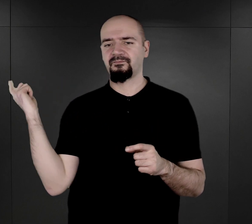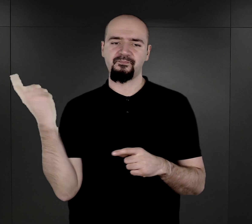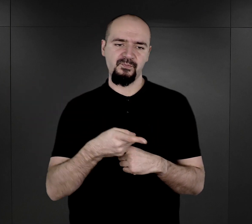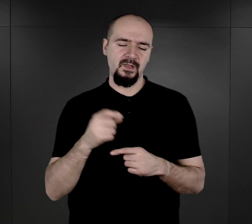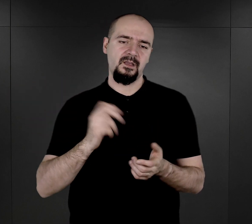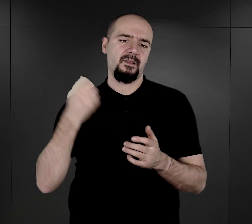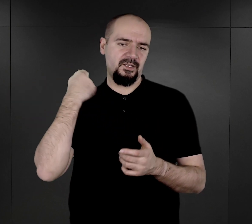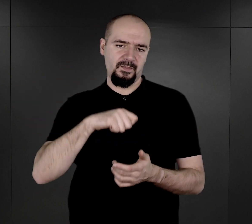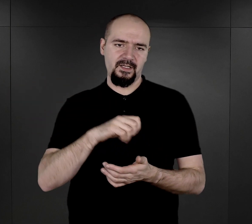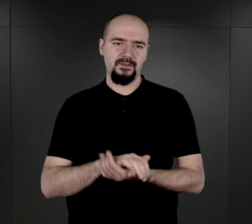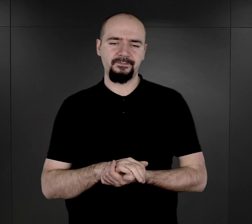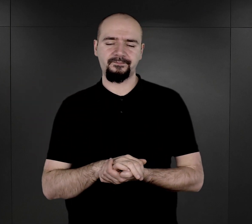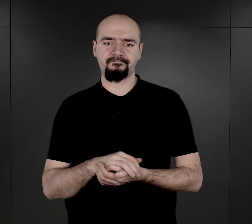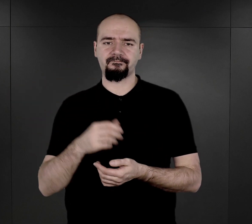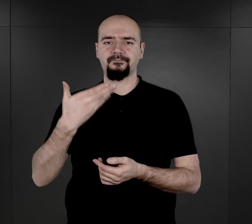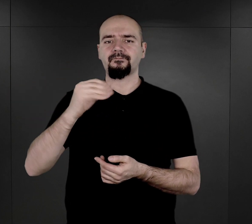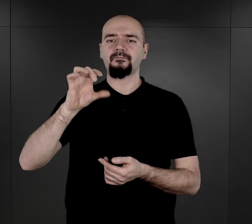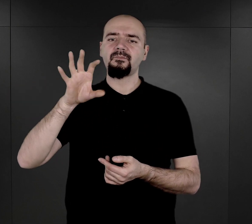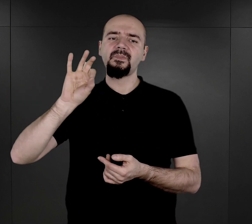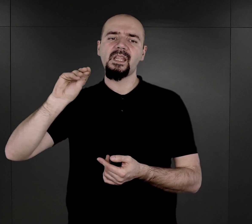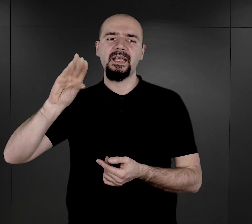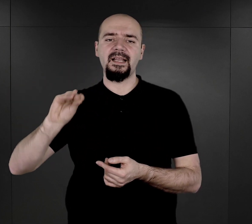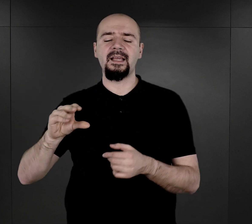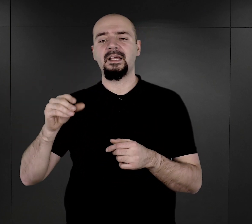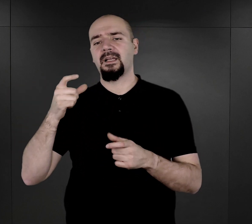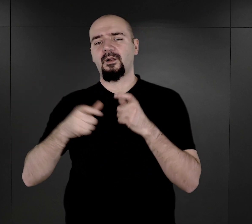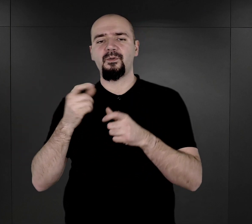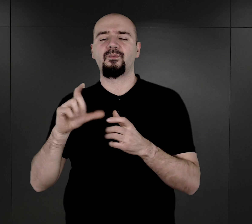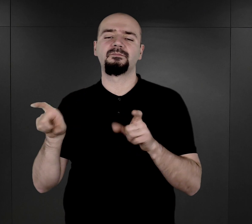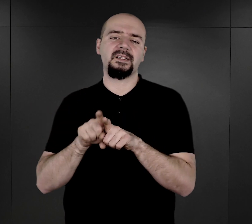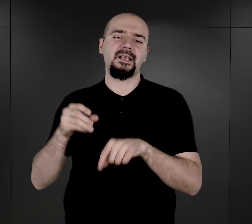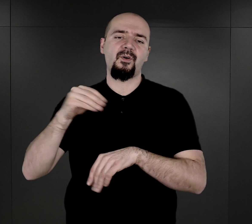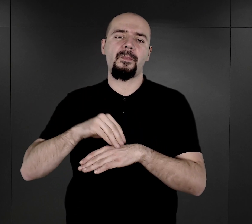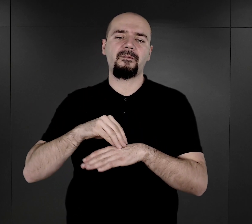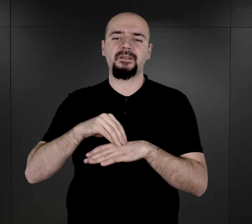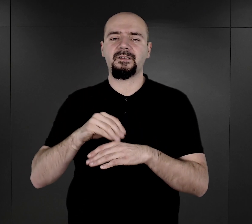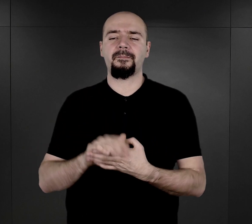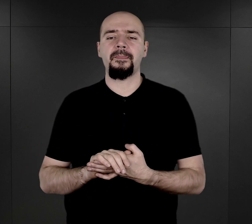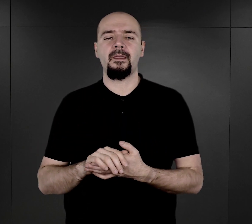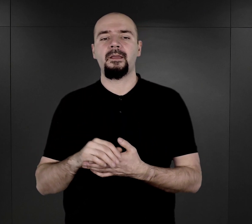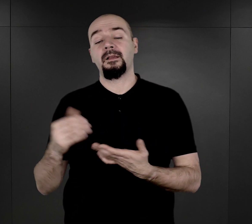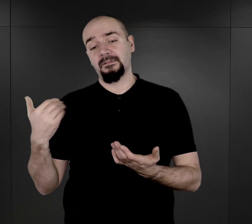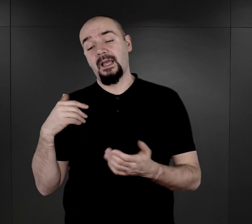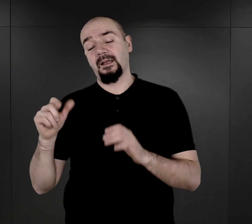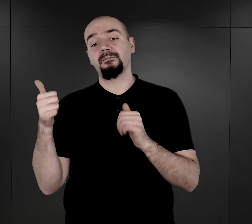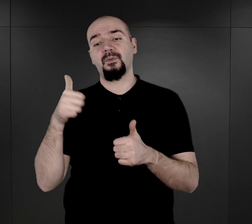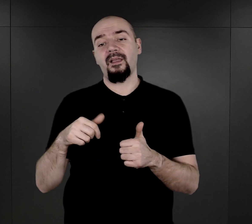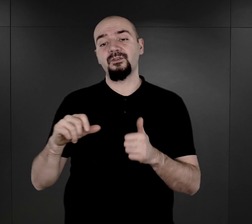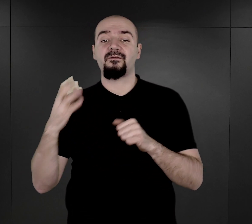gazowych. Dr Mengele przeprowadzał również na więźniach eksperymenty pseudomedyczne. Dr Mengele pojawił się w obozie końcem